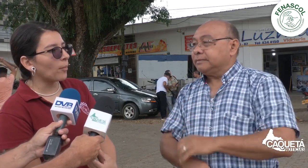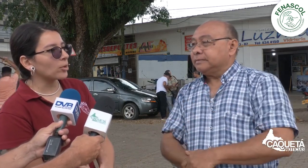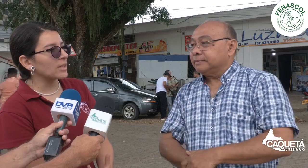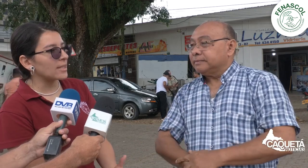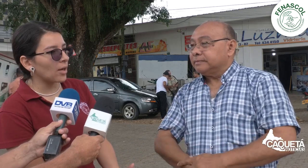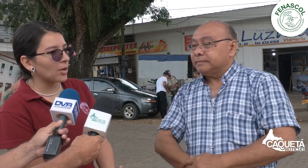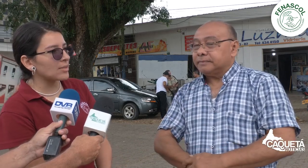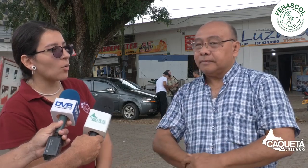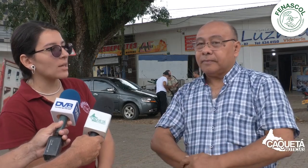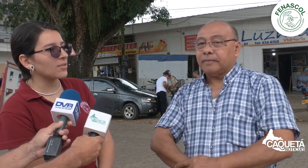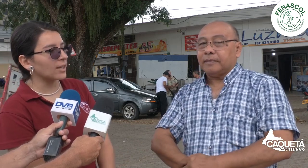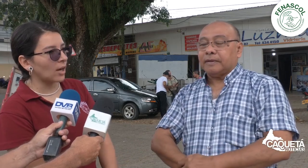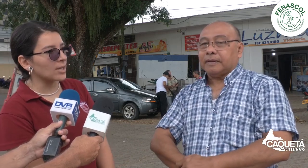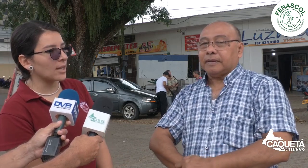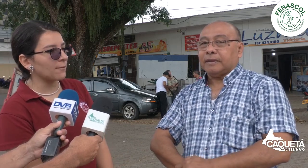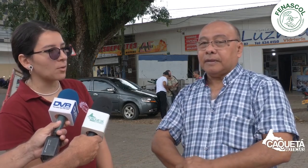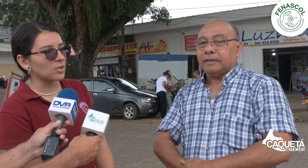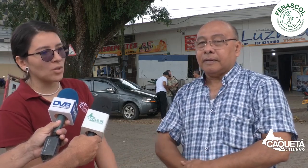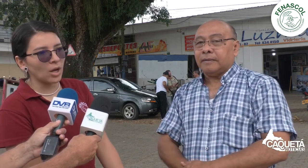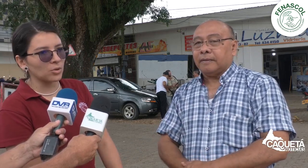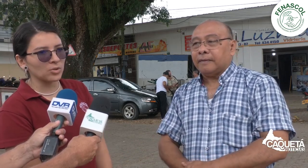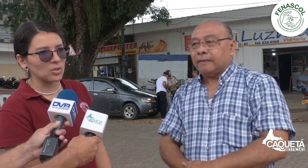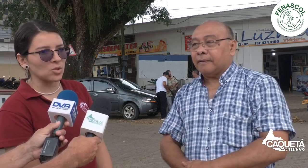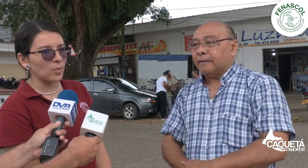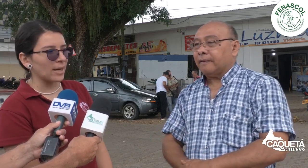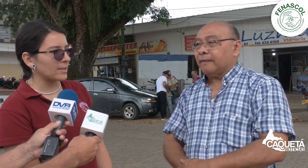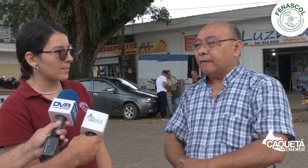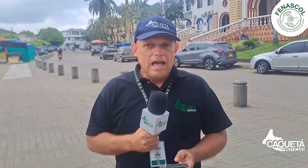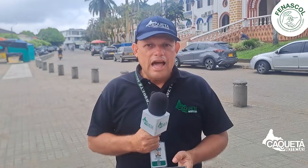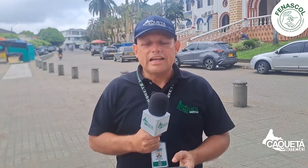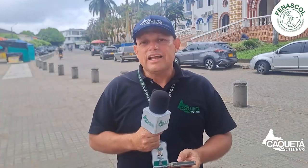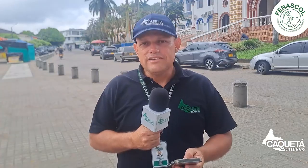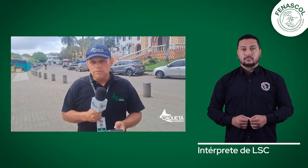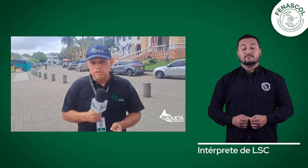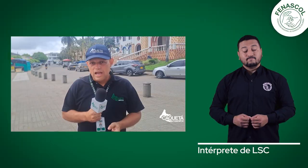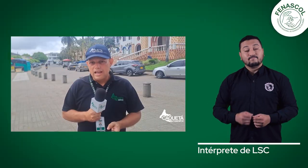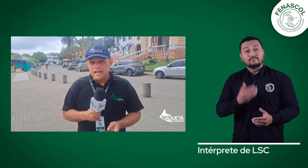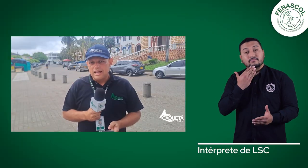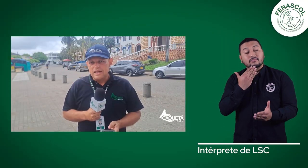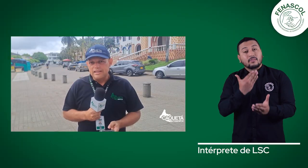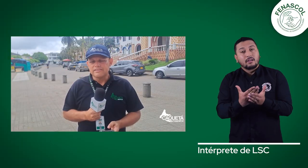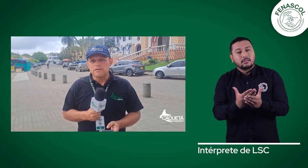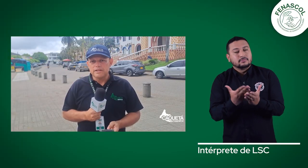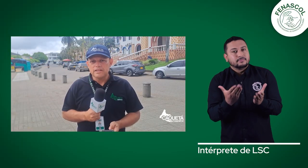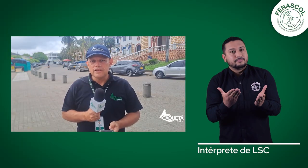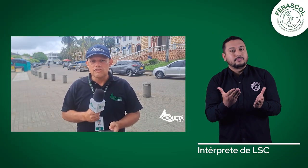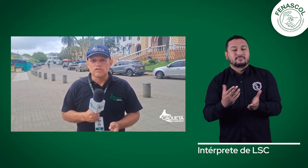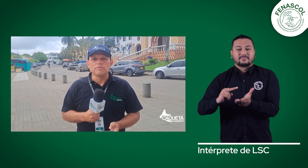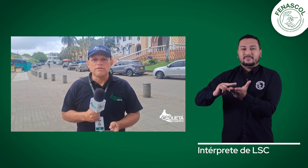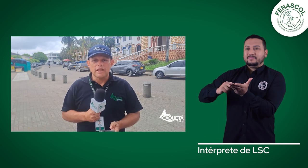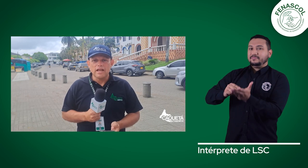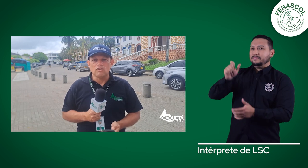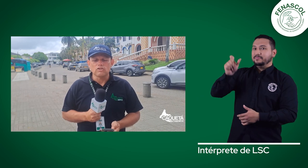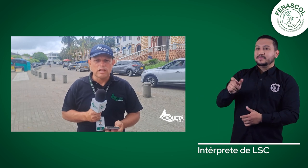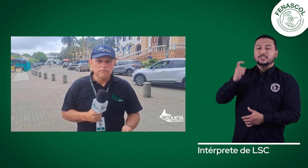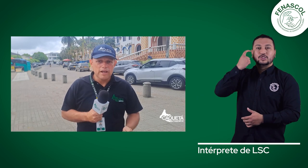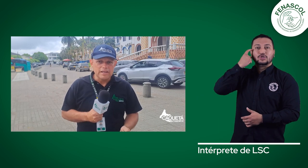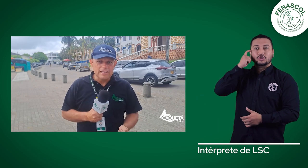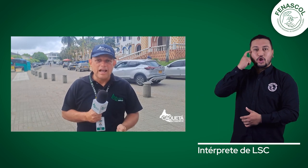potenciadores o masificadores de la información a otros de sus pares. Agradecemos a la intérprete Sor Viviana Otálvora y al